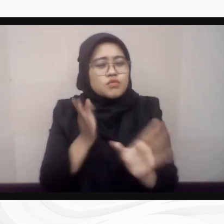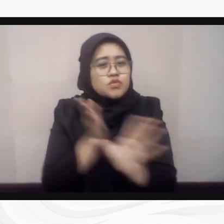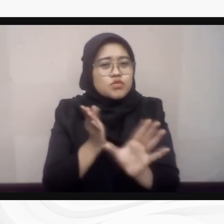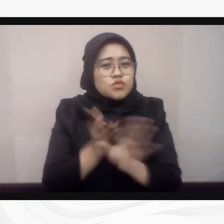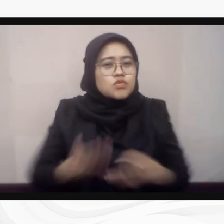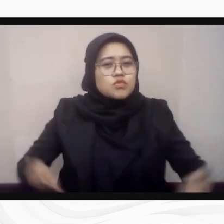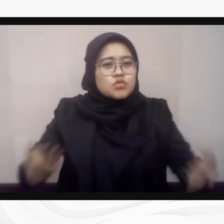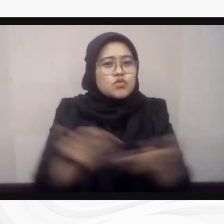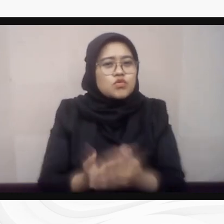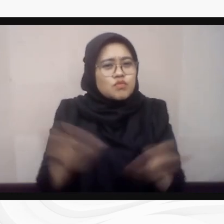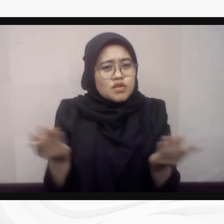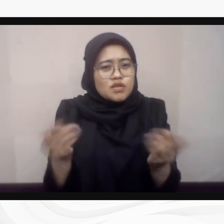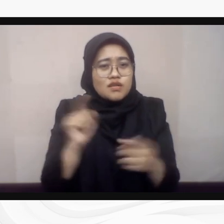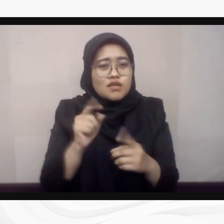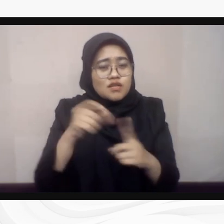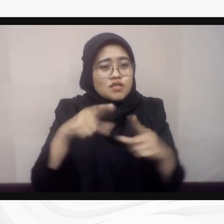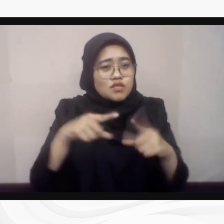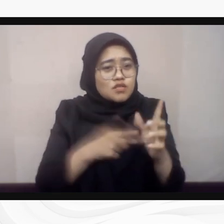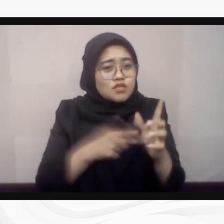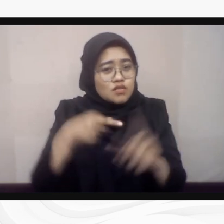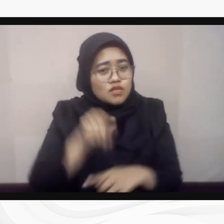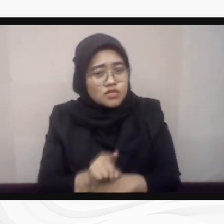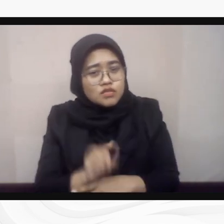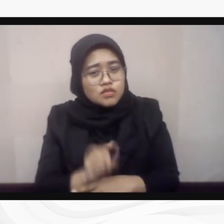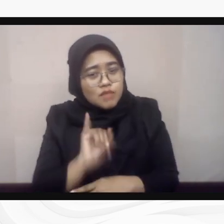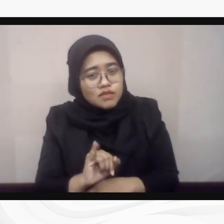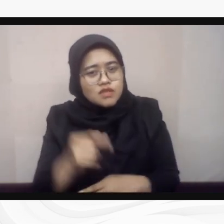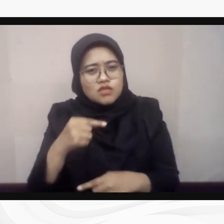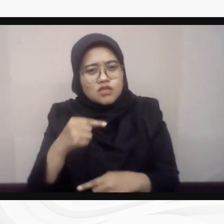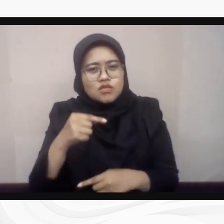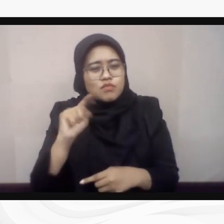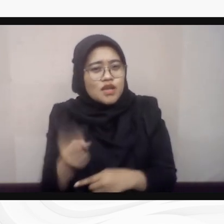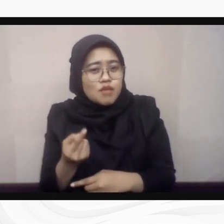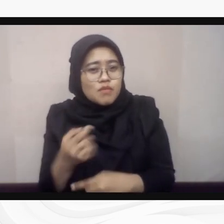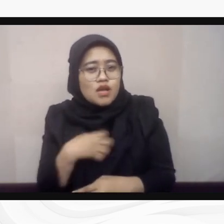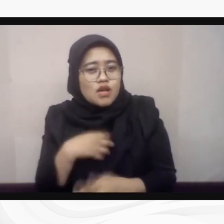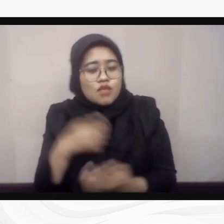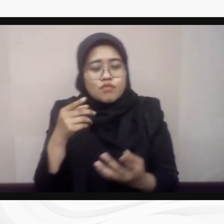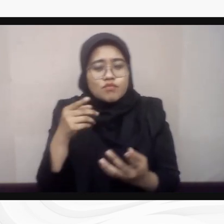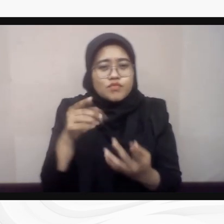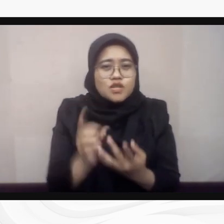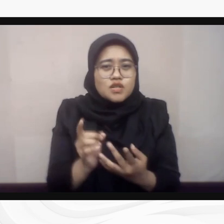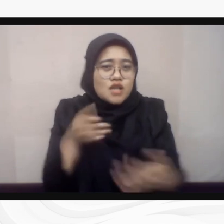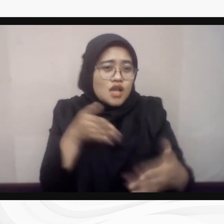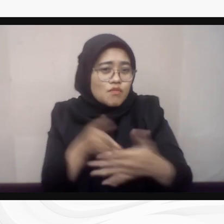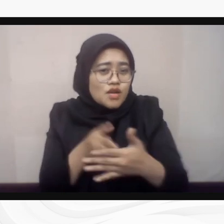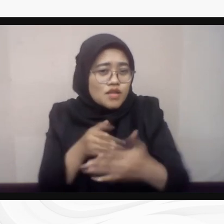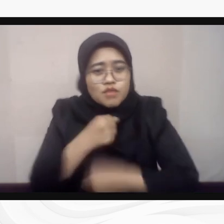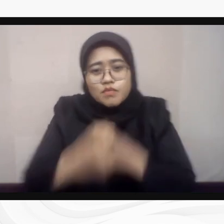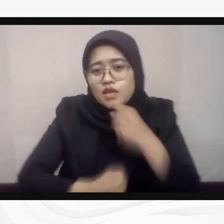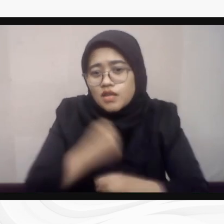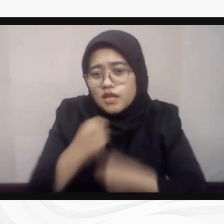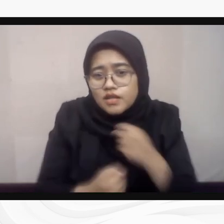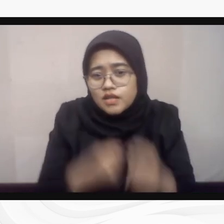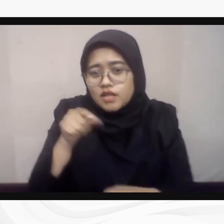rehabilitasi untuk menggunakan hak pilih dan menyalurkan suara. Hingga berbagai hambatan dalam pelaksanaan pencoplosan adalah